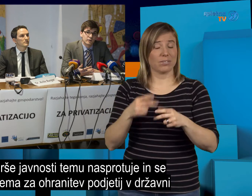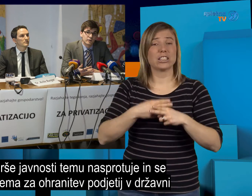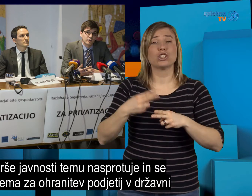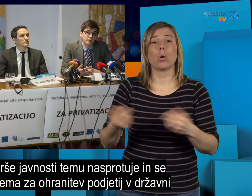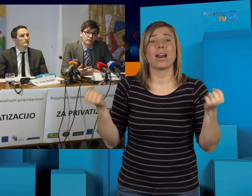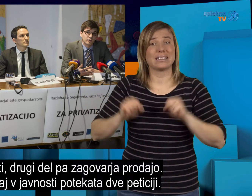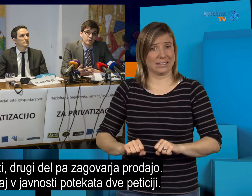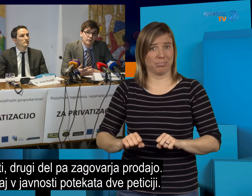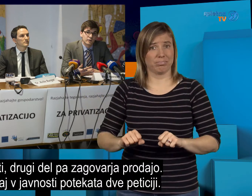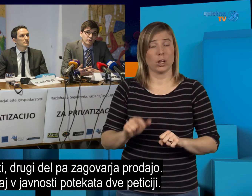pa zagovarja prodajo.